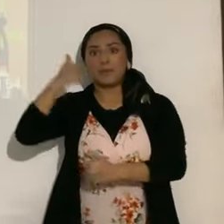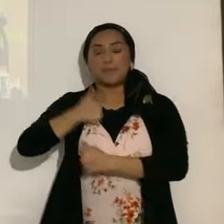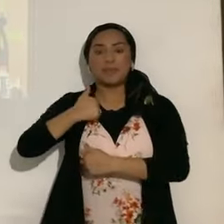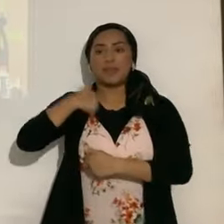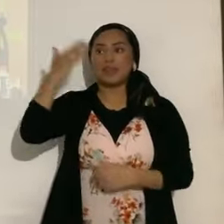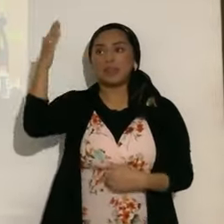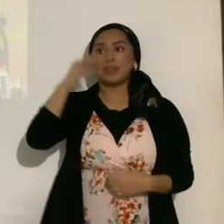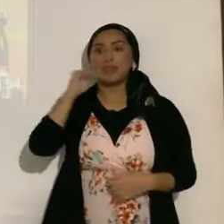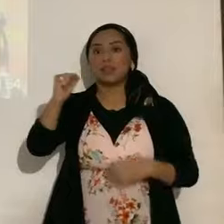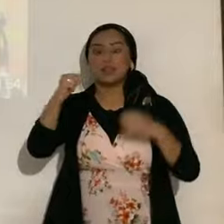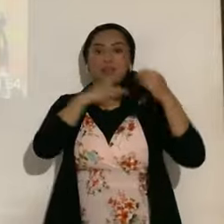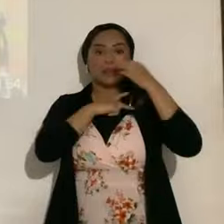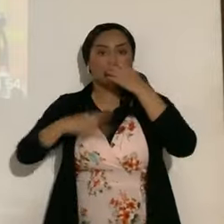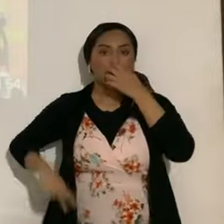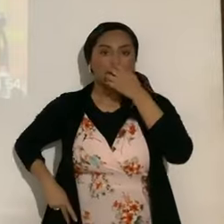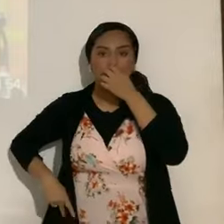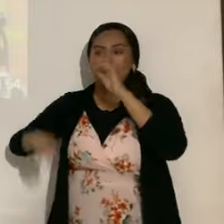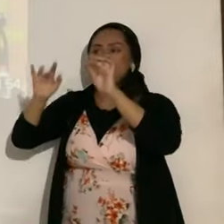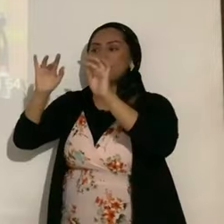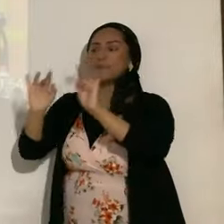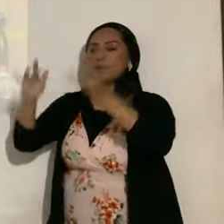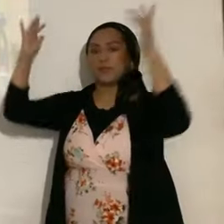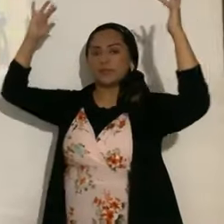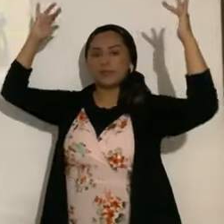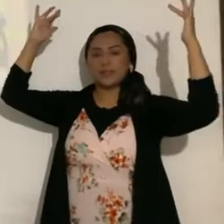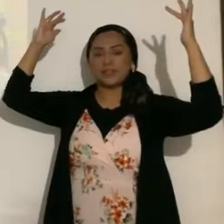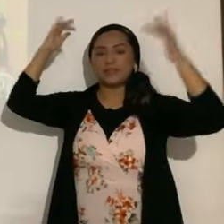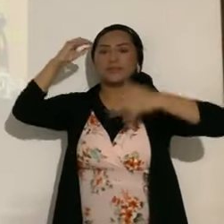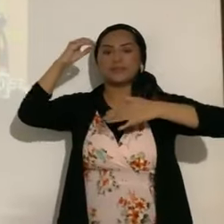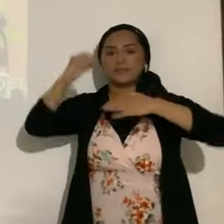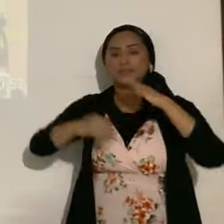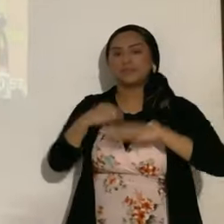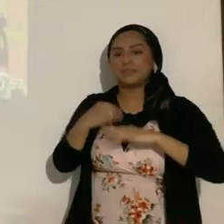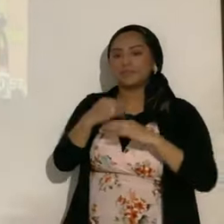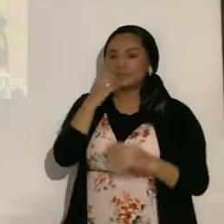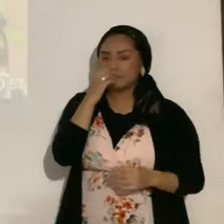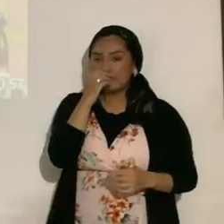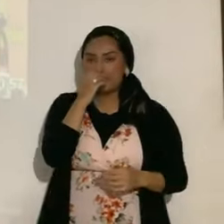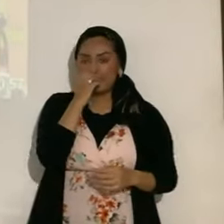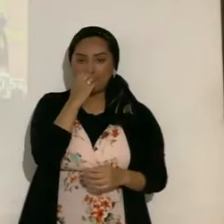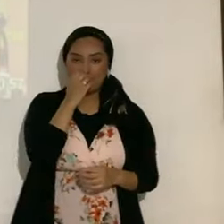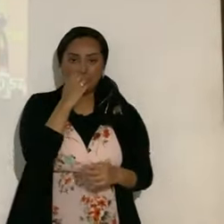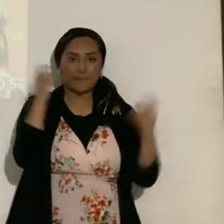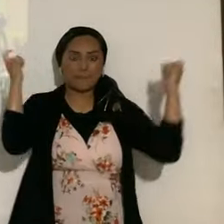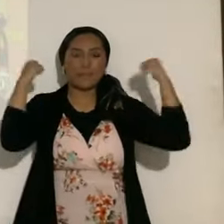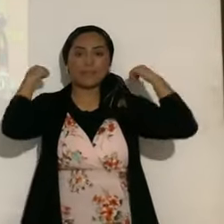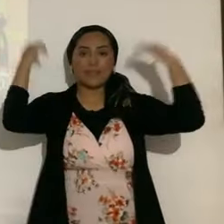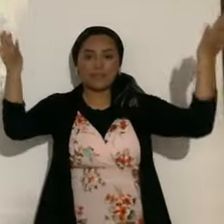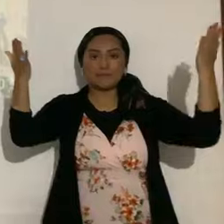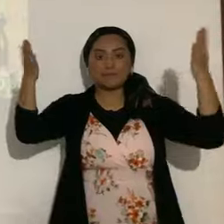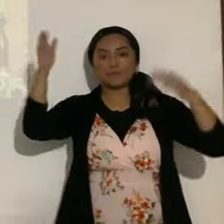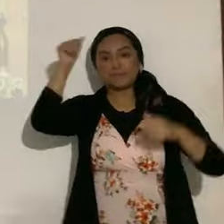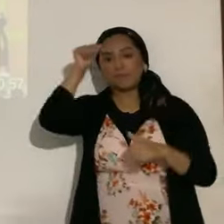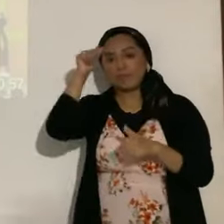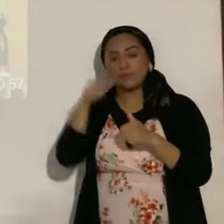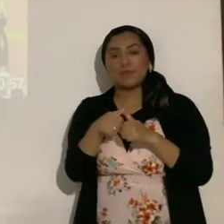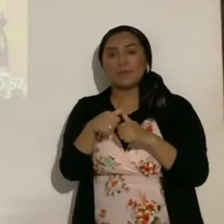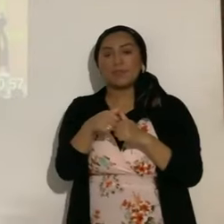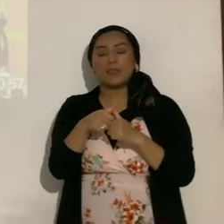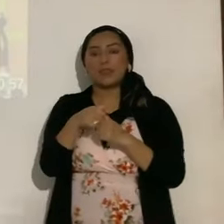rey de la gloria, de la cabot. En men, ve o men, Yahshua Mashiach, aleluya. Recuerden, revisar va a quedar de